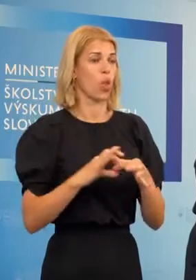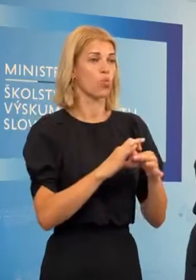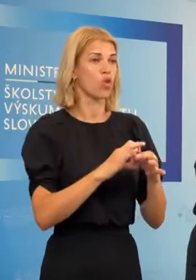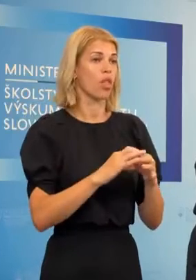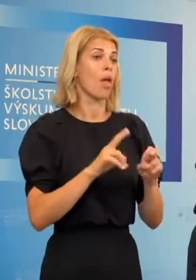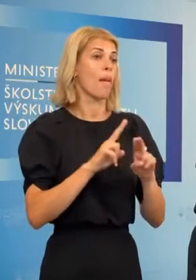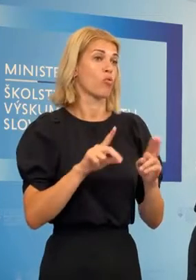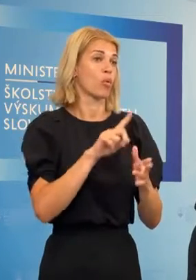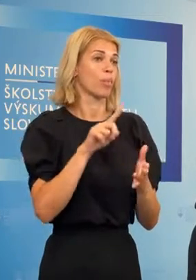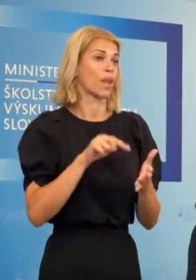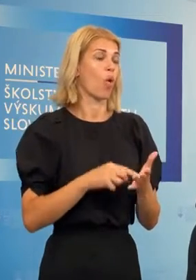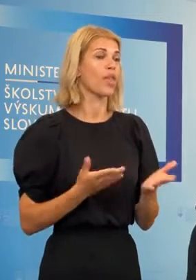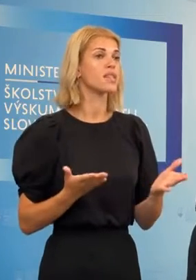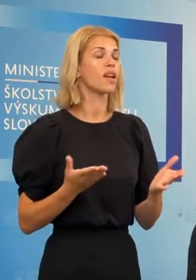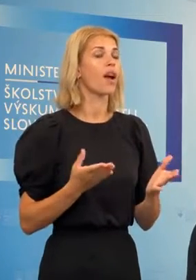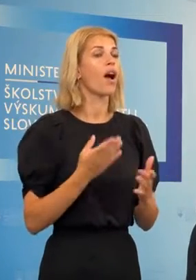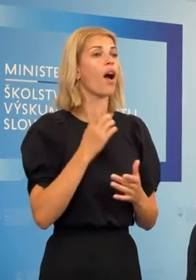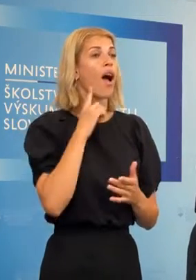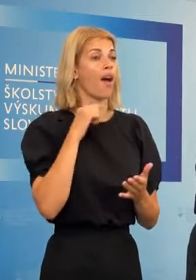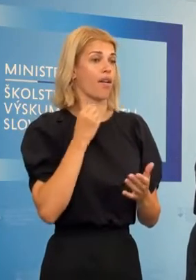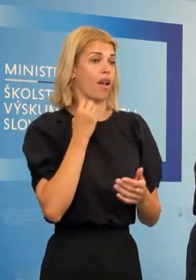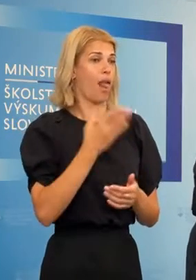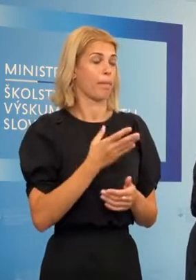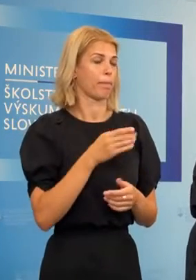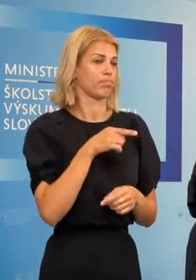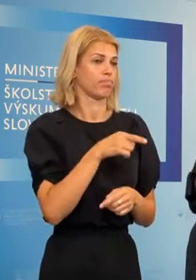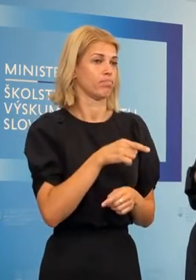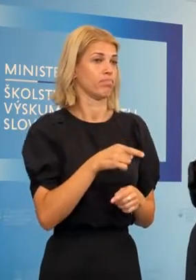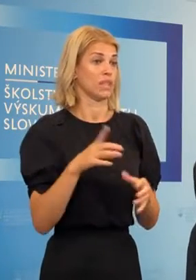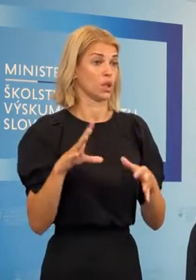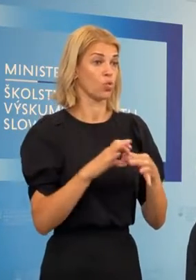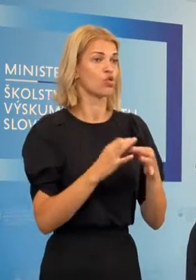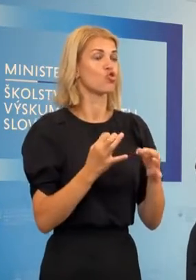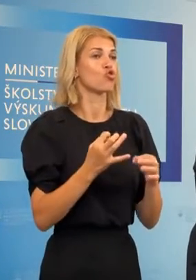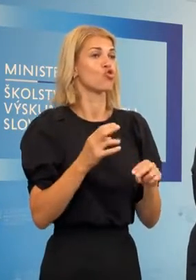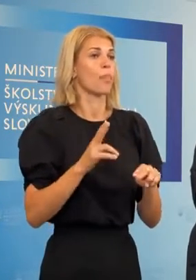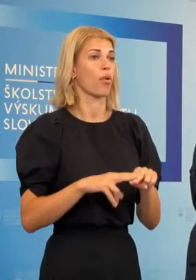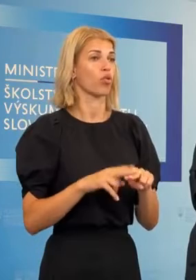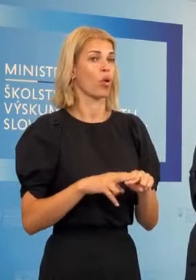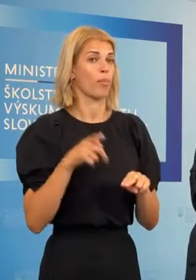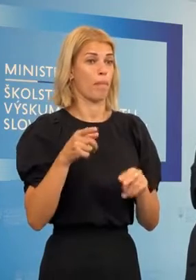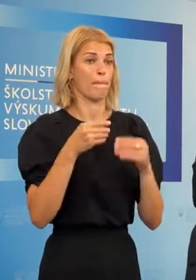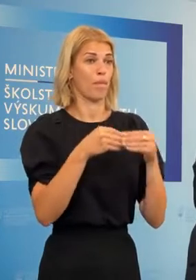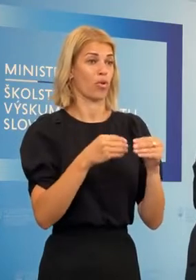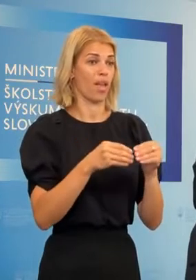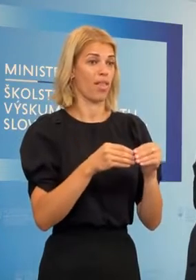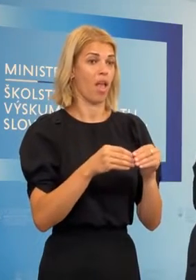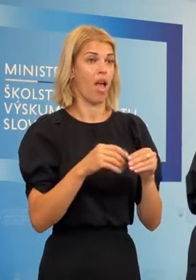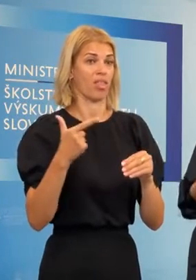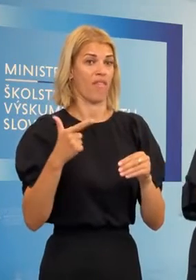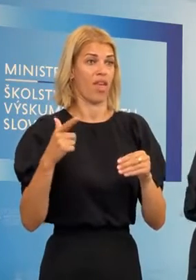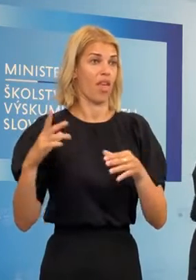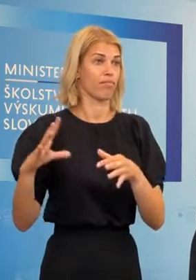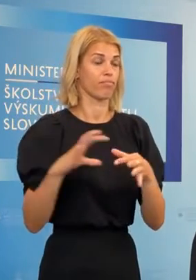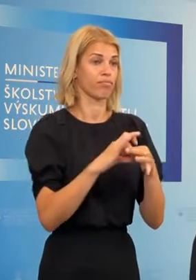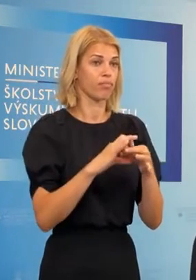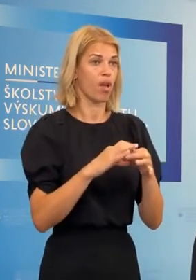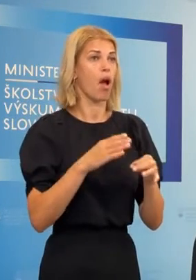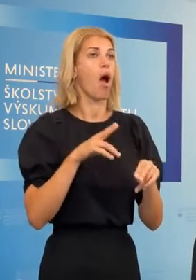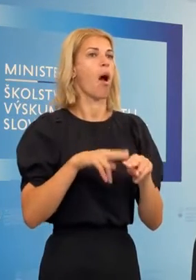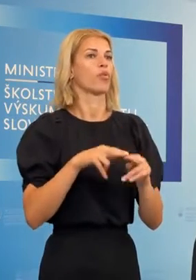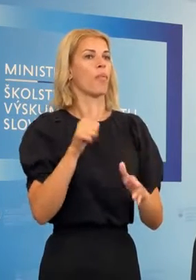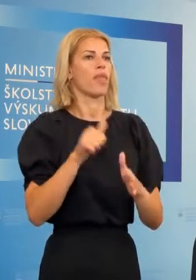Tá neotázka, že keď ich zlúčime, že čo potom, v pocite tá poradňa, ktorá sa zlúčuje s tou prvou, tak sa zlúčia a zrazu budú mať 8